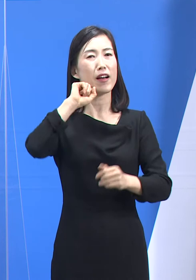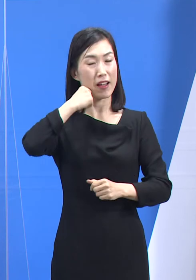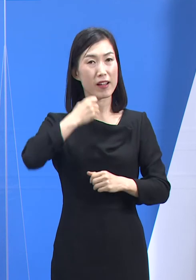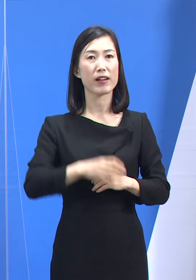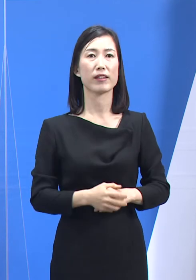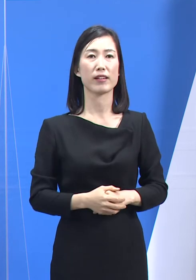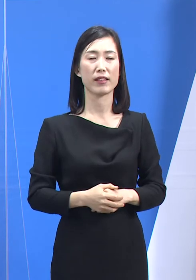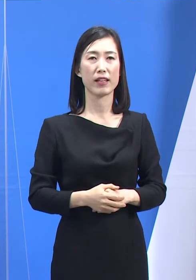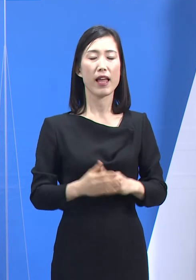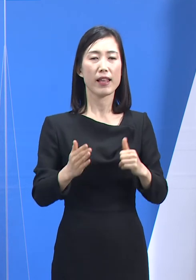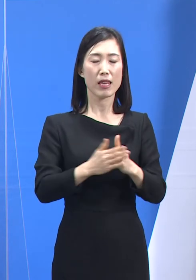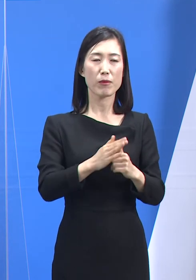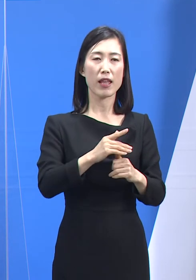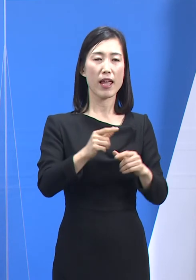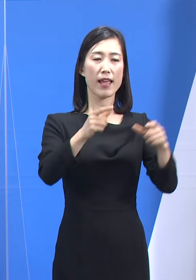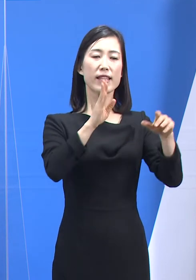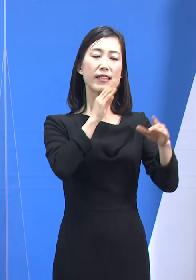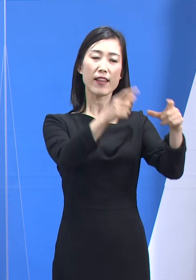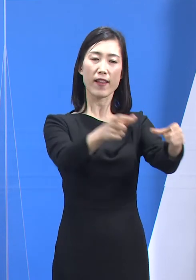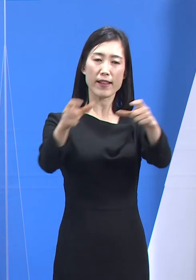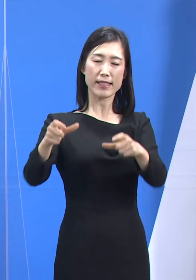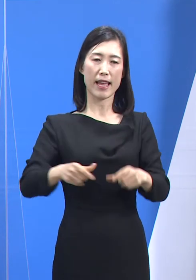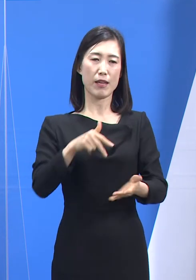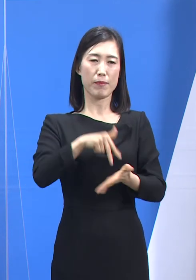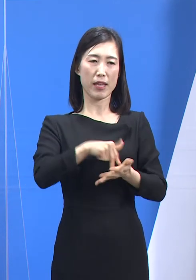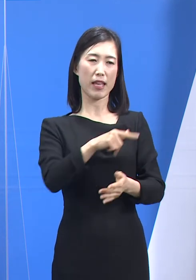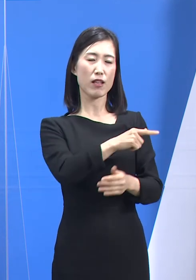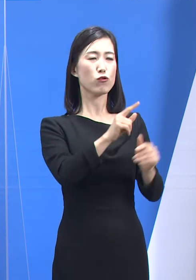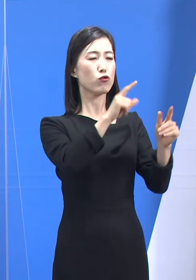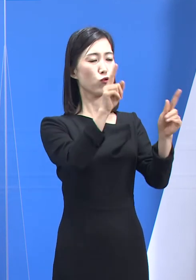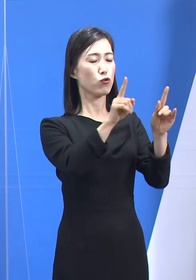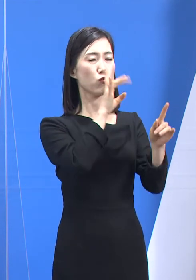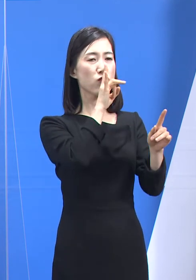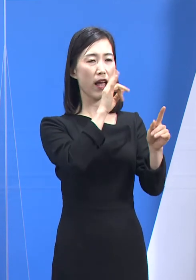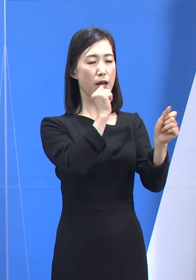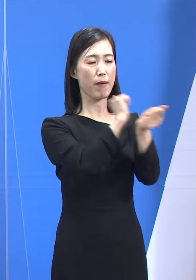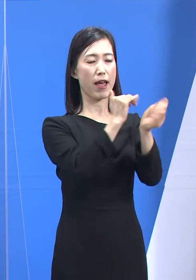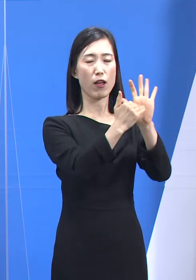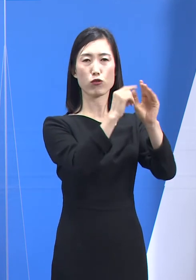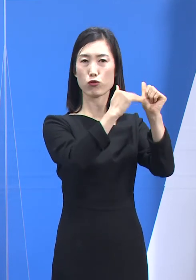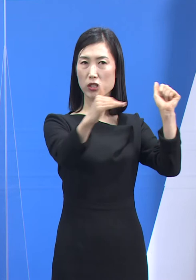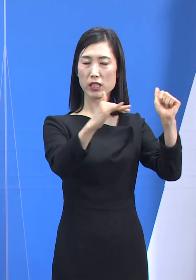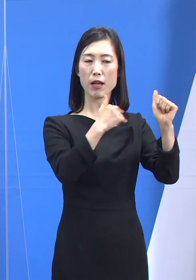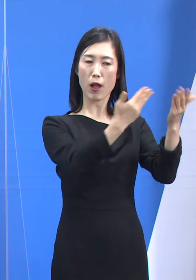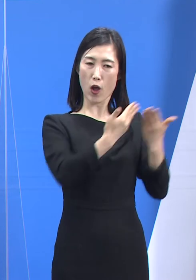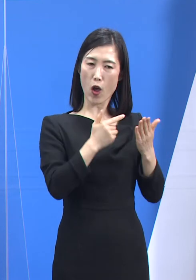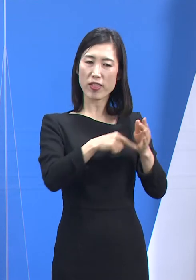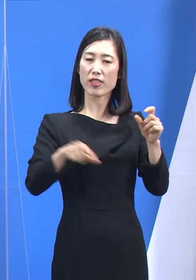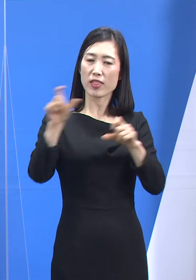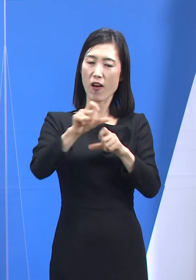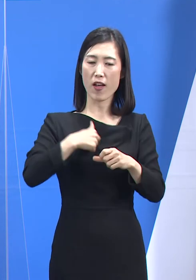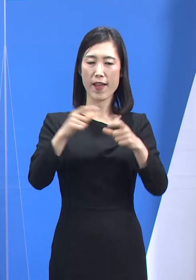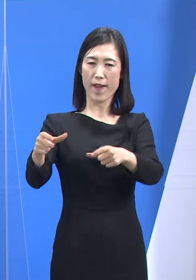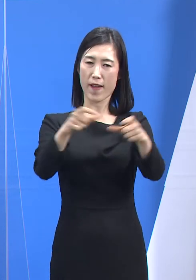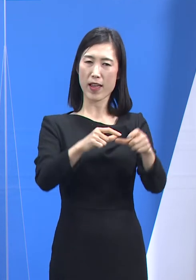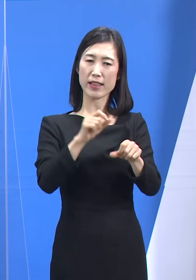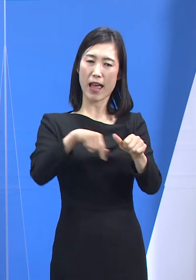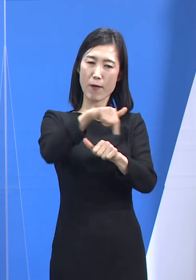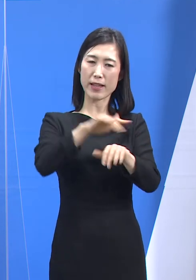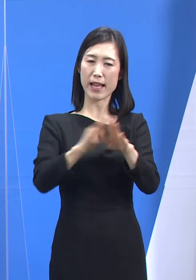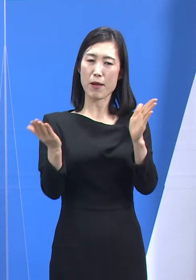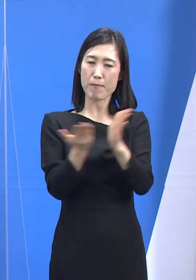따라서 현장 중심의 사고가 절실합니다. 도는 현장을 더 꼼꼼히 살피고 어떤 지원이